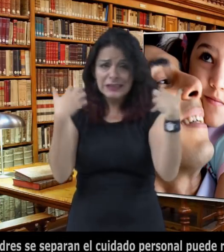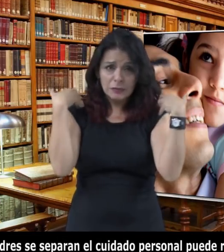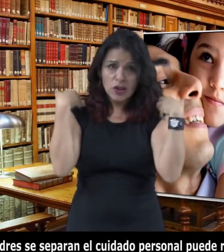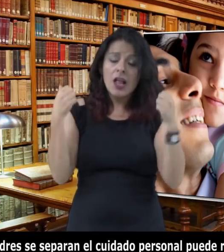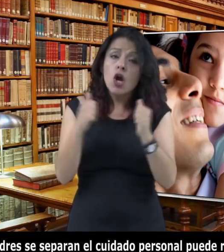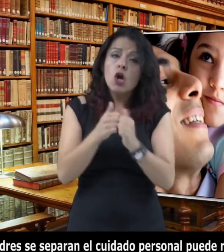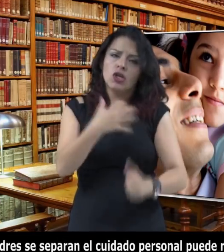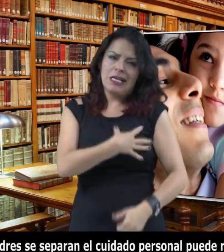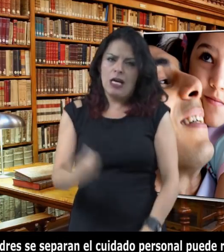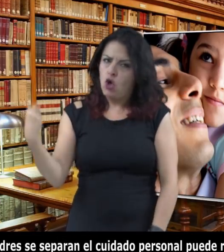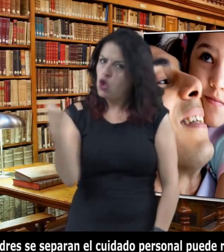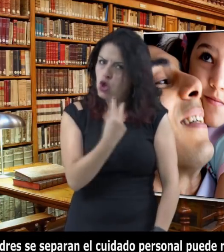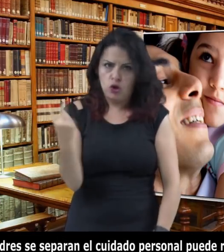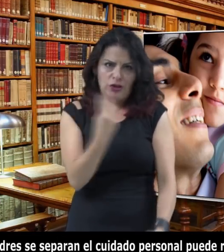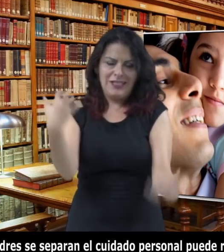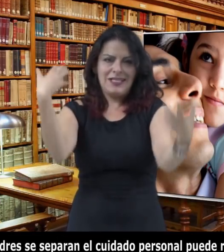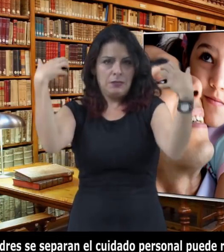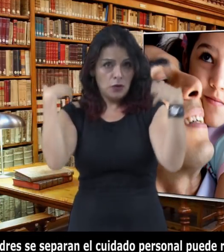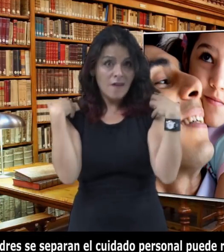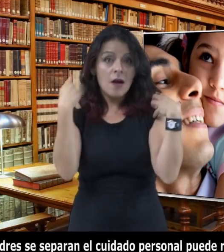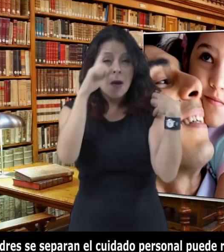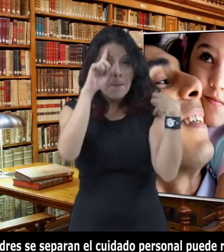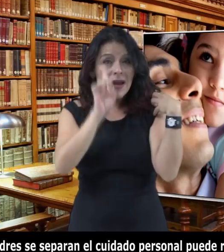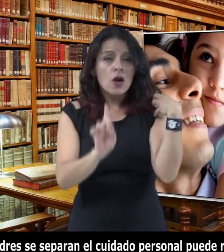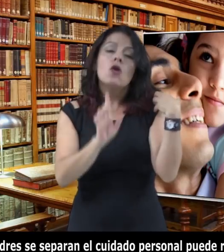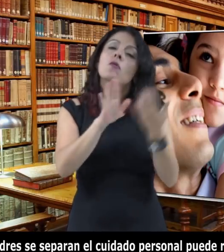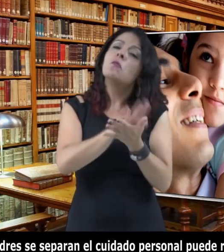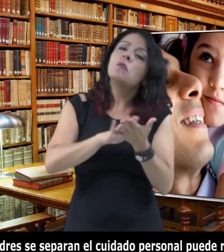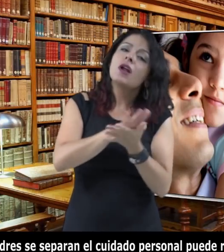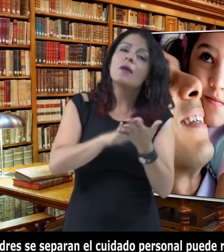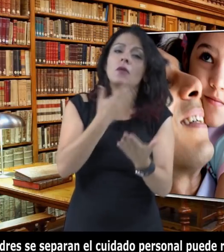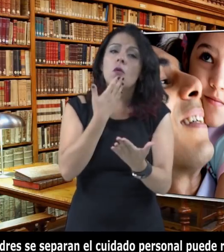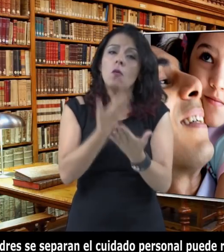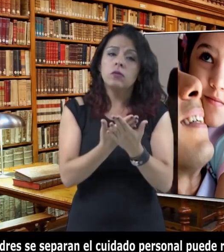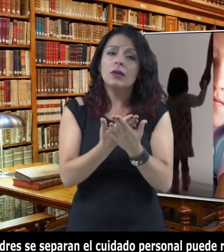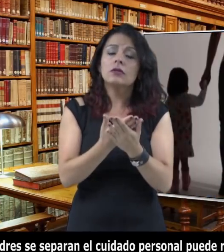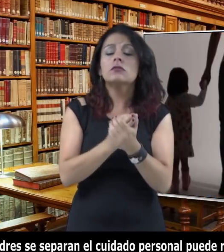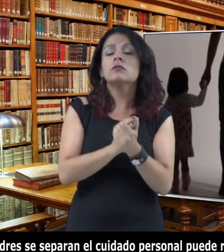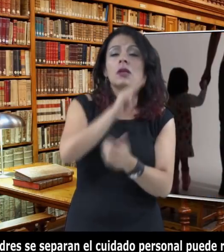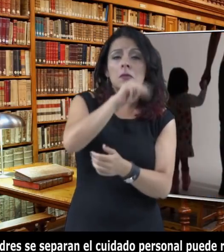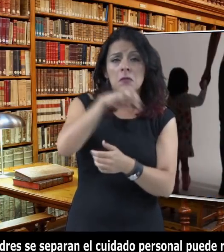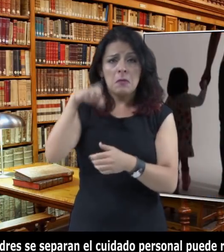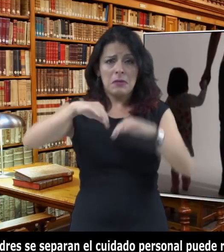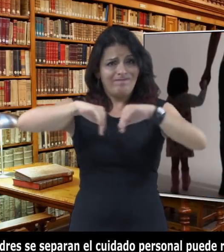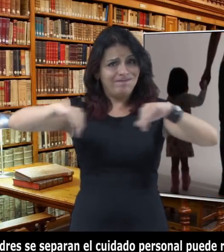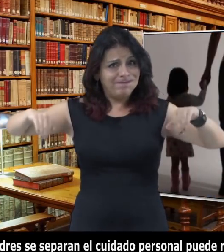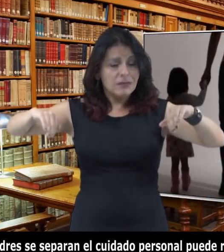Pero, cuando los padres se separan, el cuidado personal puede recaer en uno de los padres por acuerdo o resolución judicial.